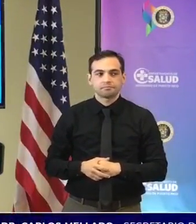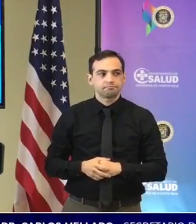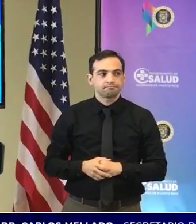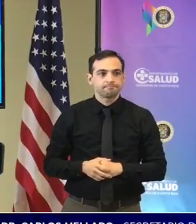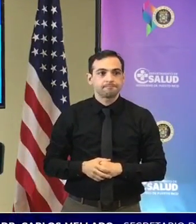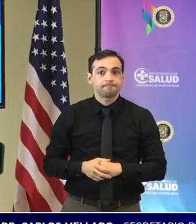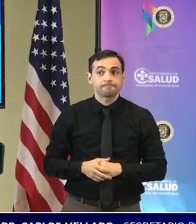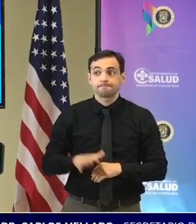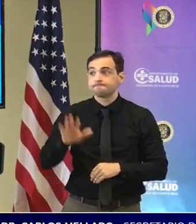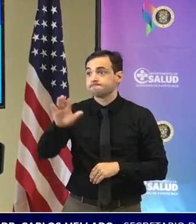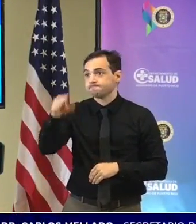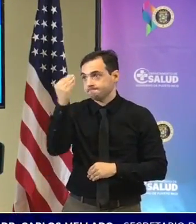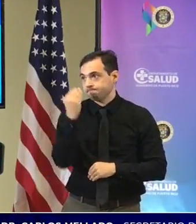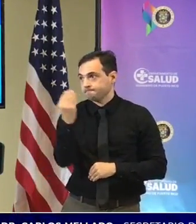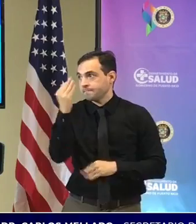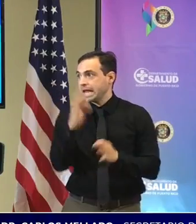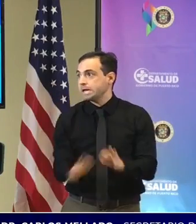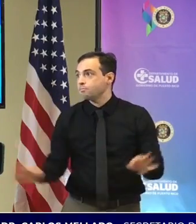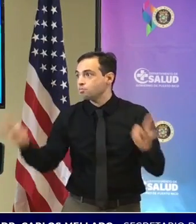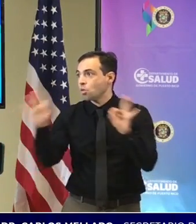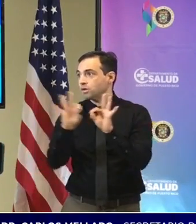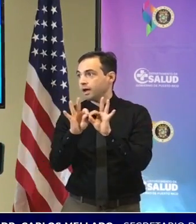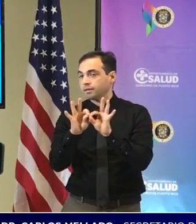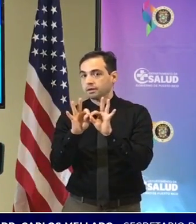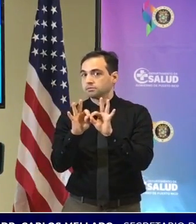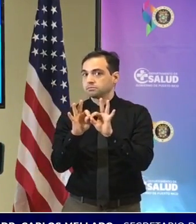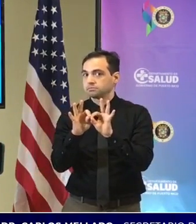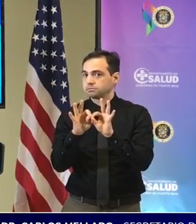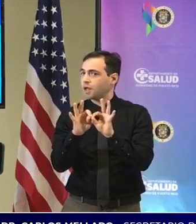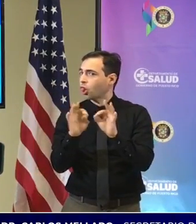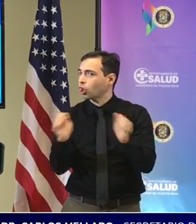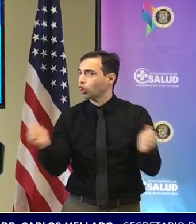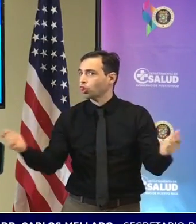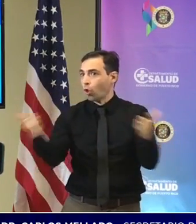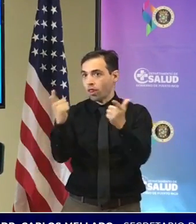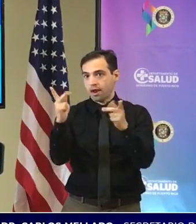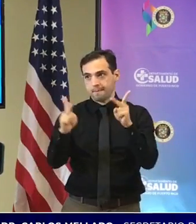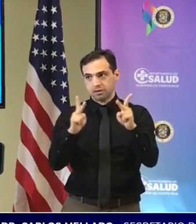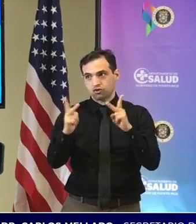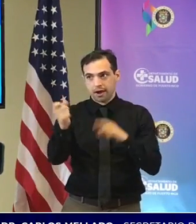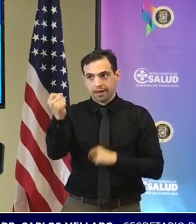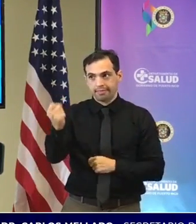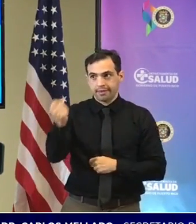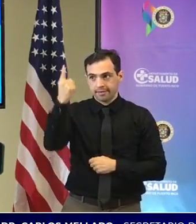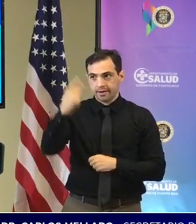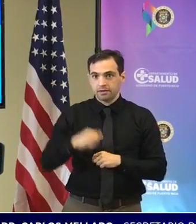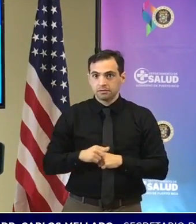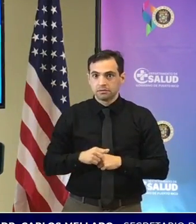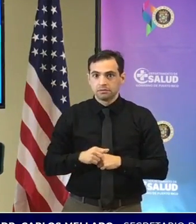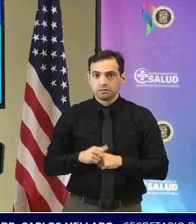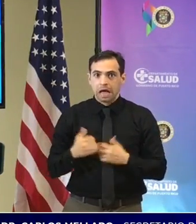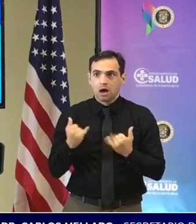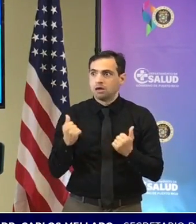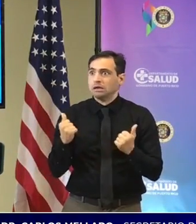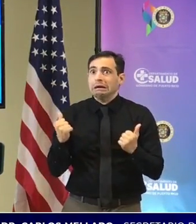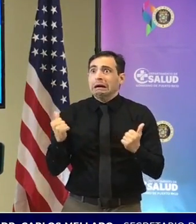es importante que el pueblo de Puerto Rico entienda que no entremos en pánico